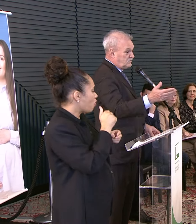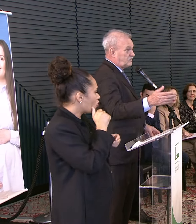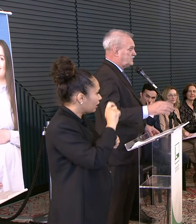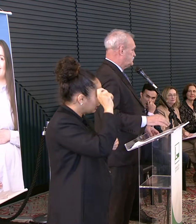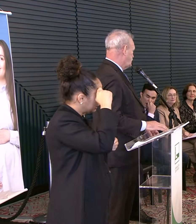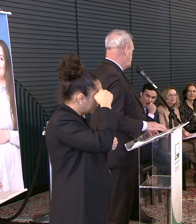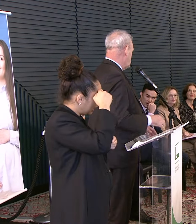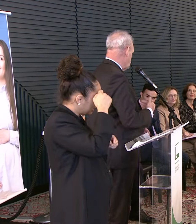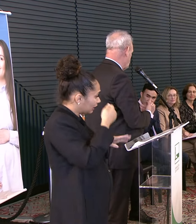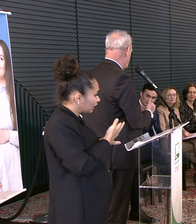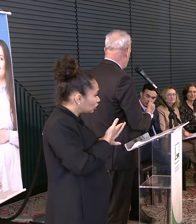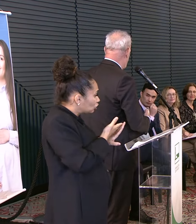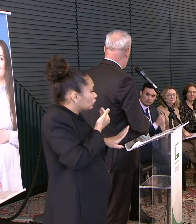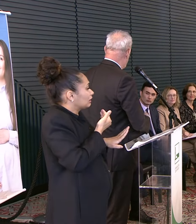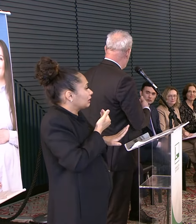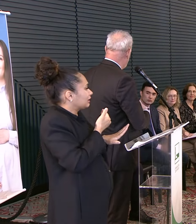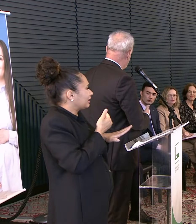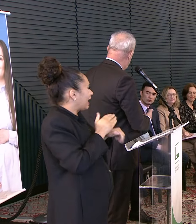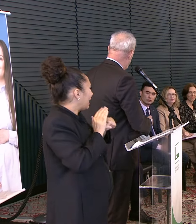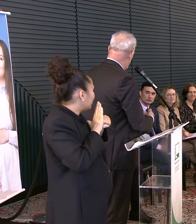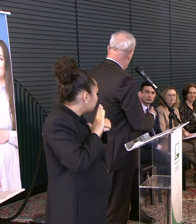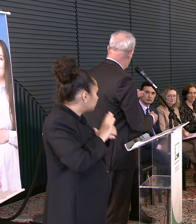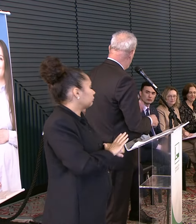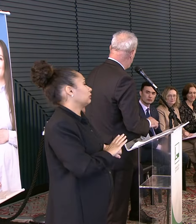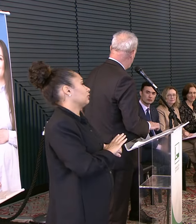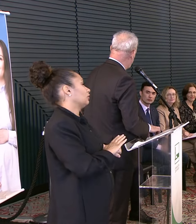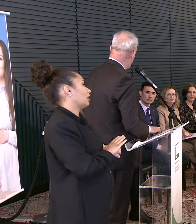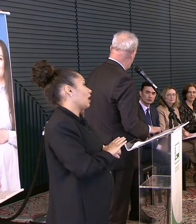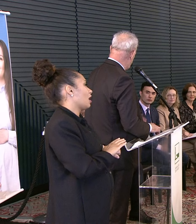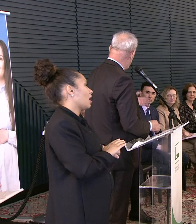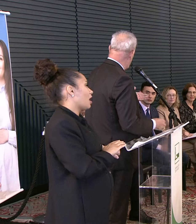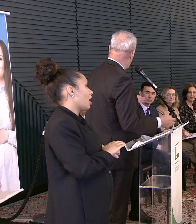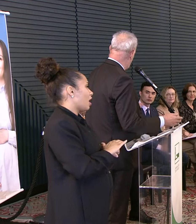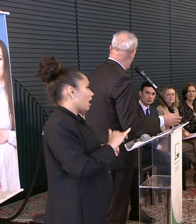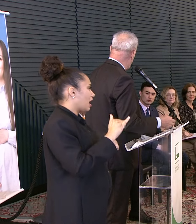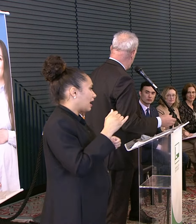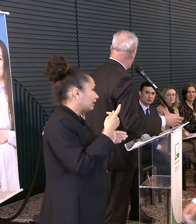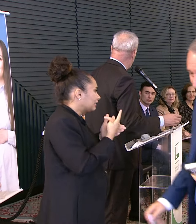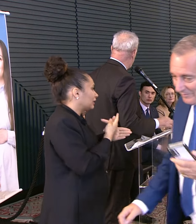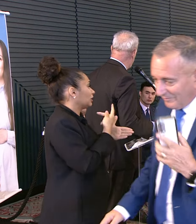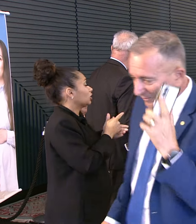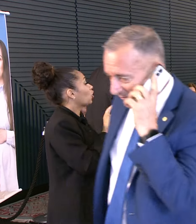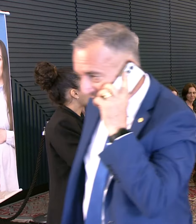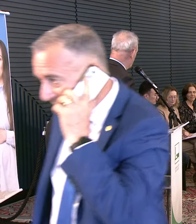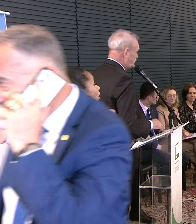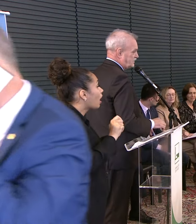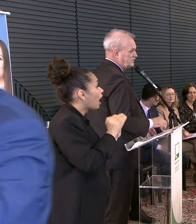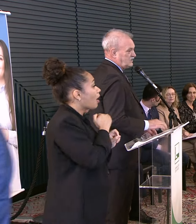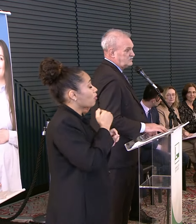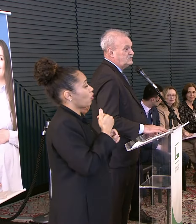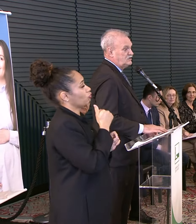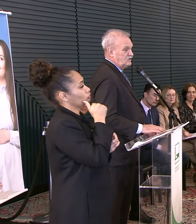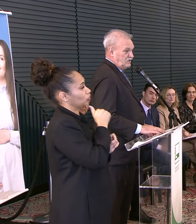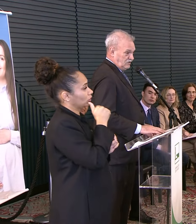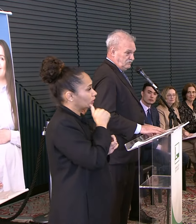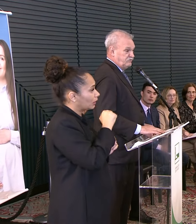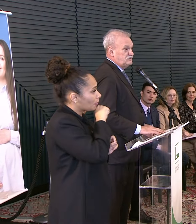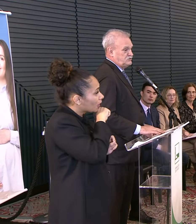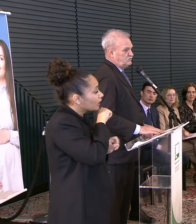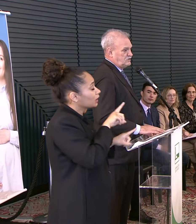existe Que é uma tragédia Eu como médico Ginecologista Obstétrica Que é a mortalidade materna E mortalidade